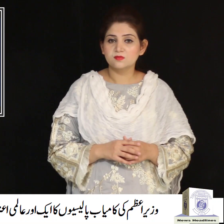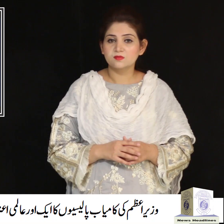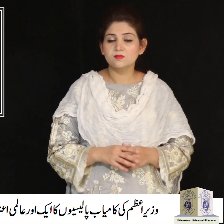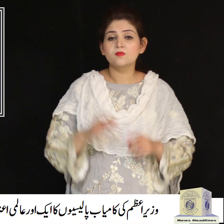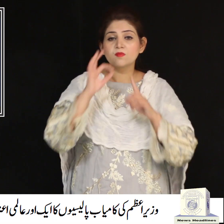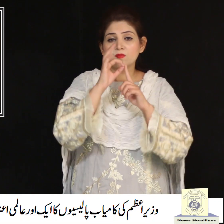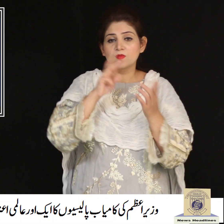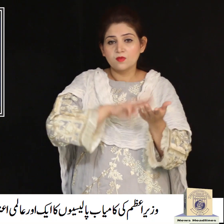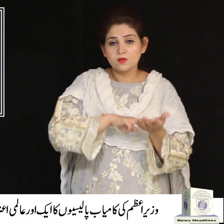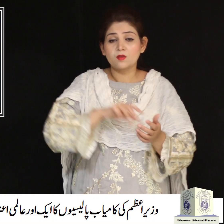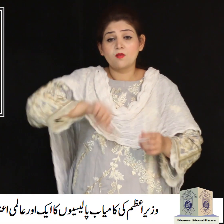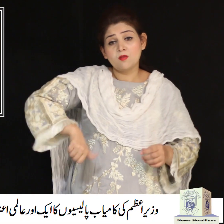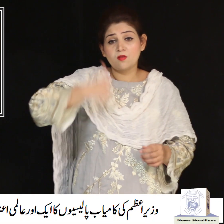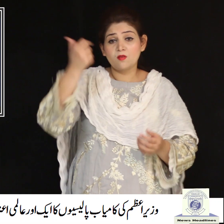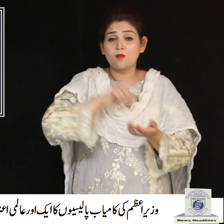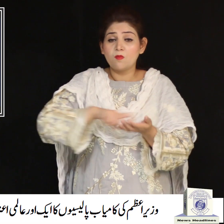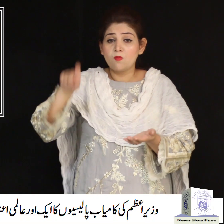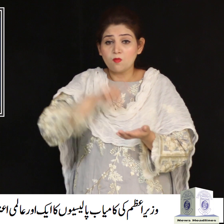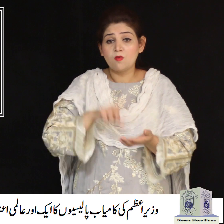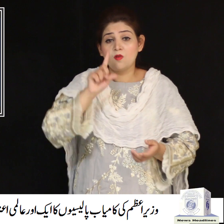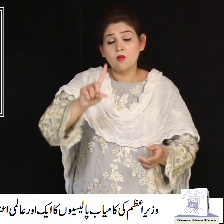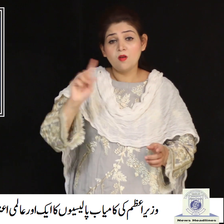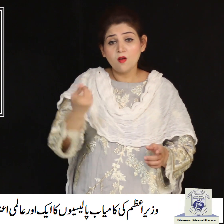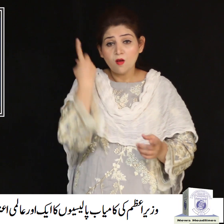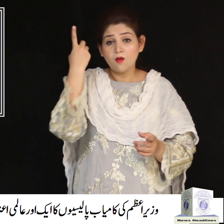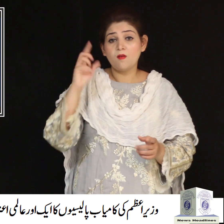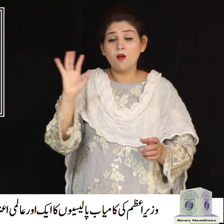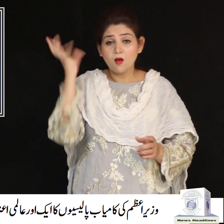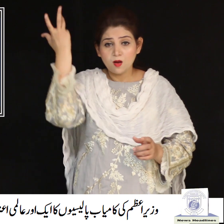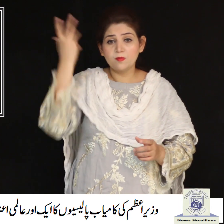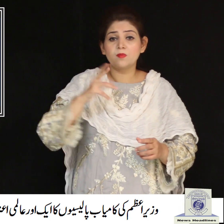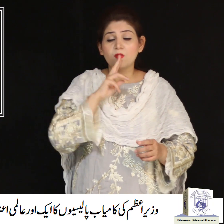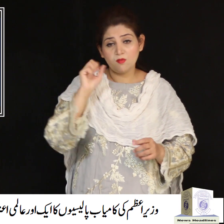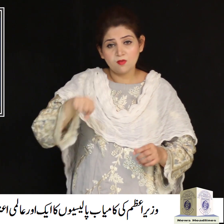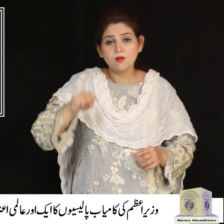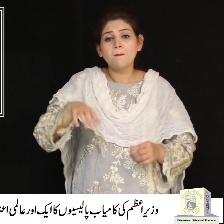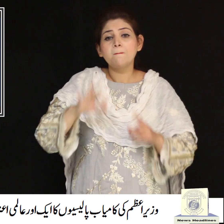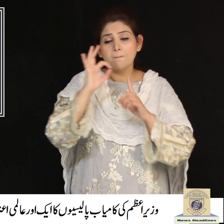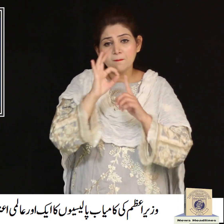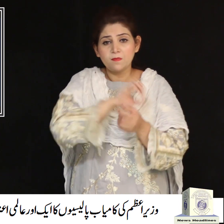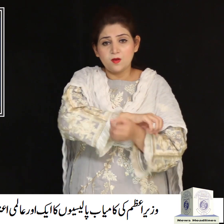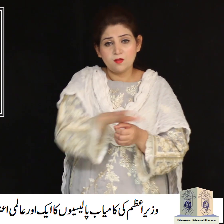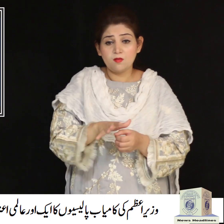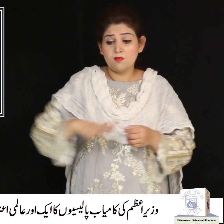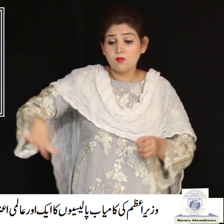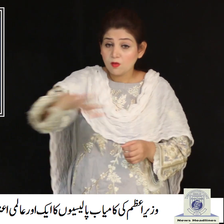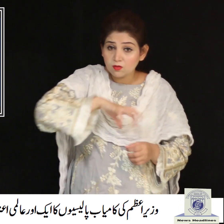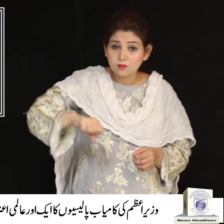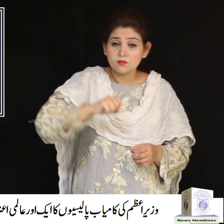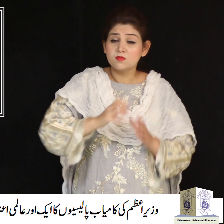وزیراعظم کی کامیاب پولیسیوں کا ایک اور عالمی اطراب پاکستان کرونا پر قابو پا کر سب سے